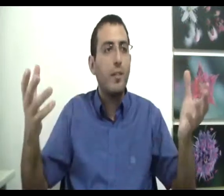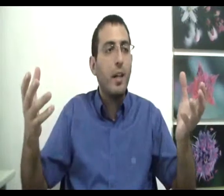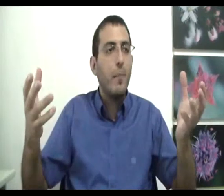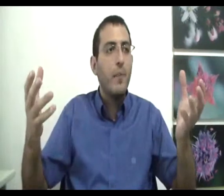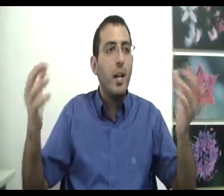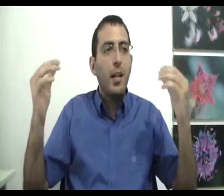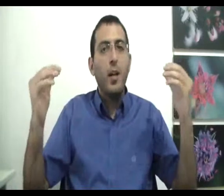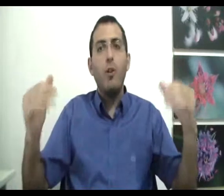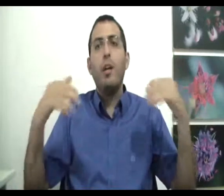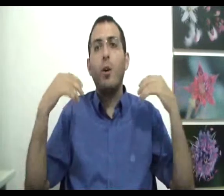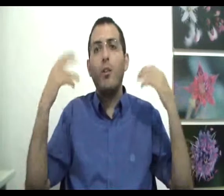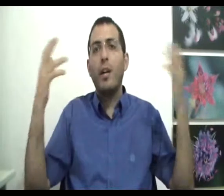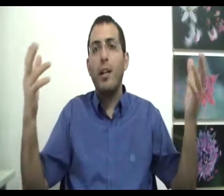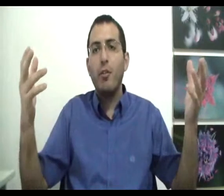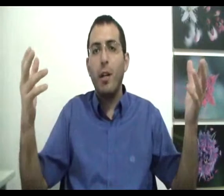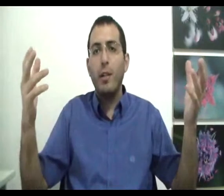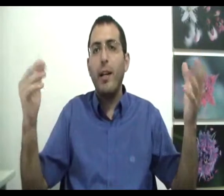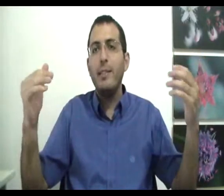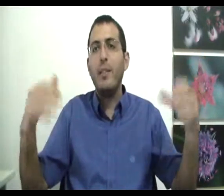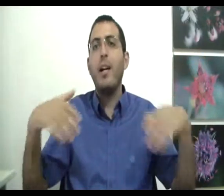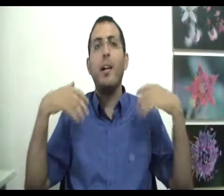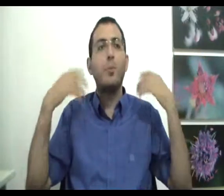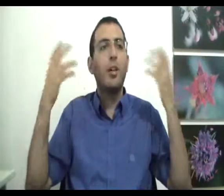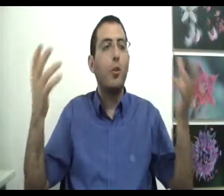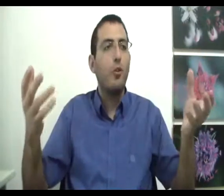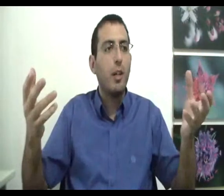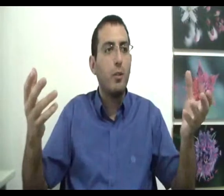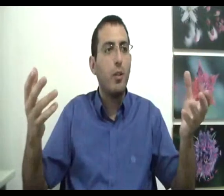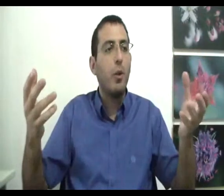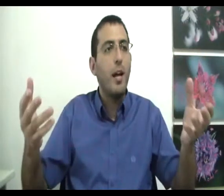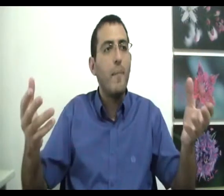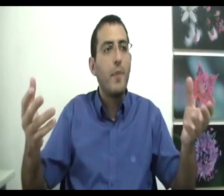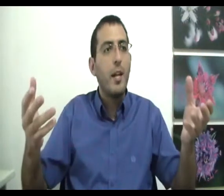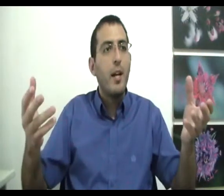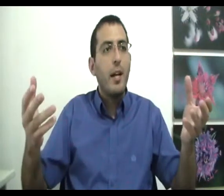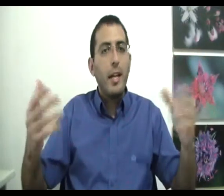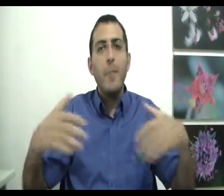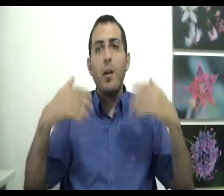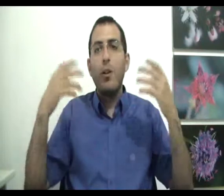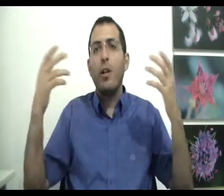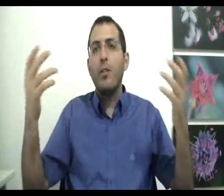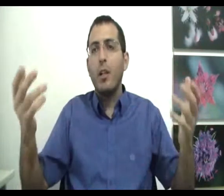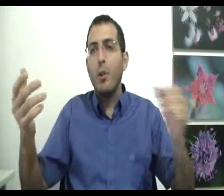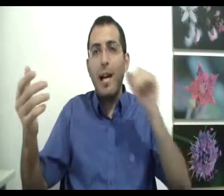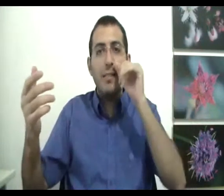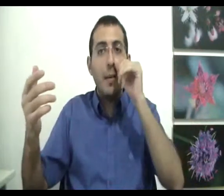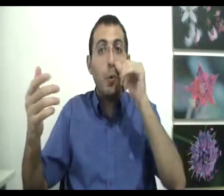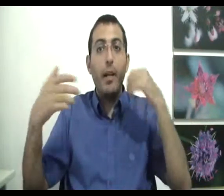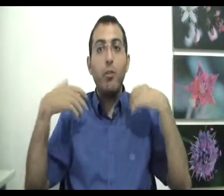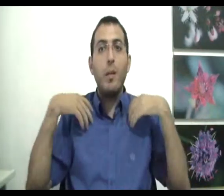דברים, ככל שהיכולת שלך יש לך יותר כסף, ככה כמות היכולות שלך יותר גדולה אם היכולת שלך יותר גדולה, אתה אמור להרגיש יותר